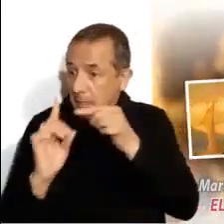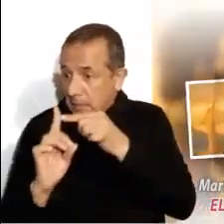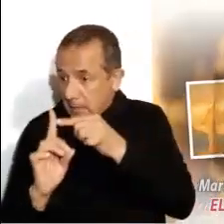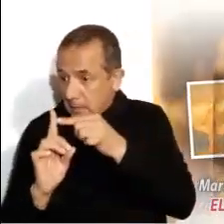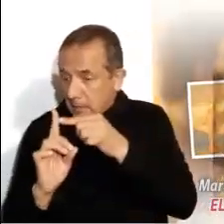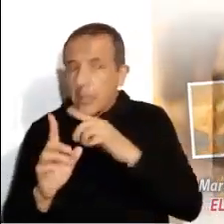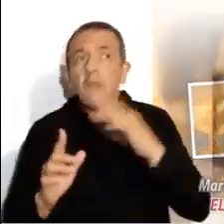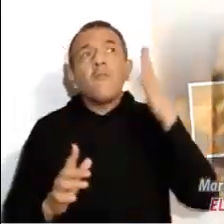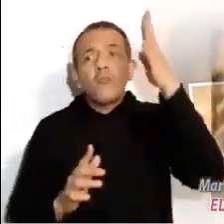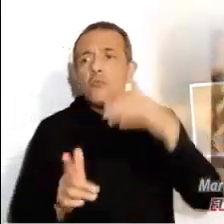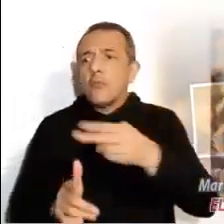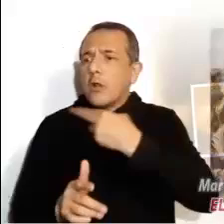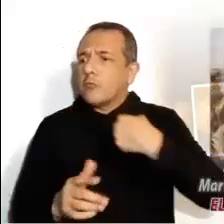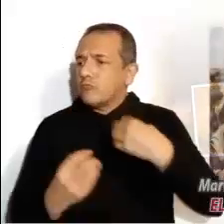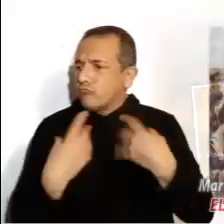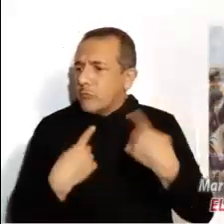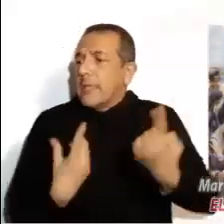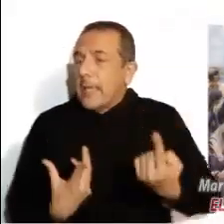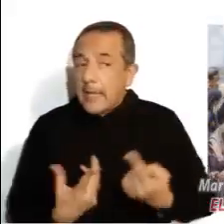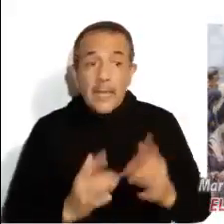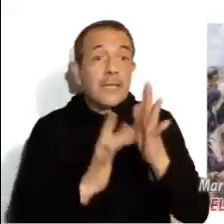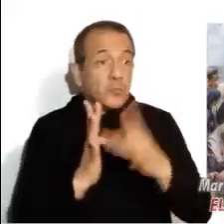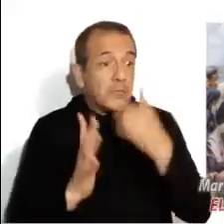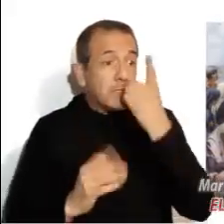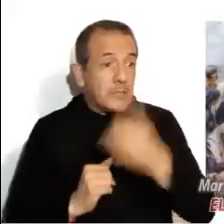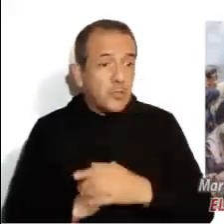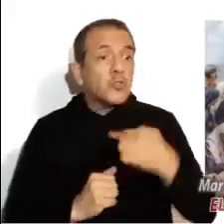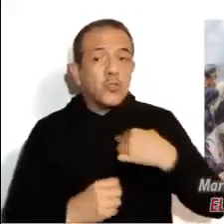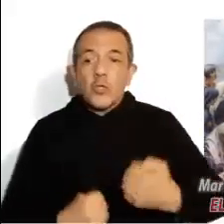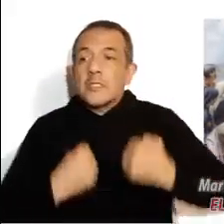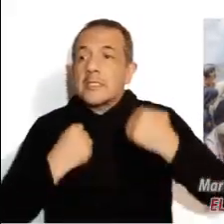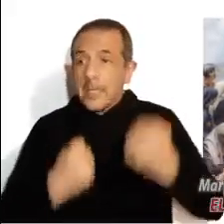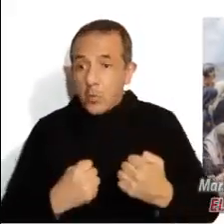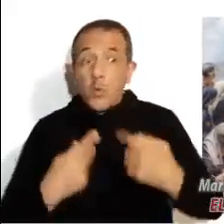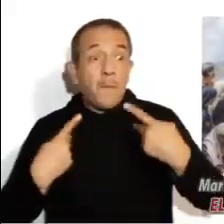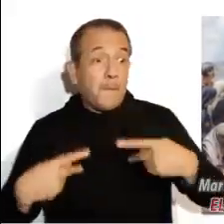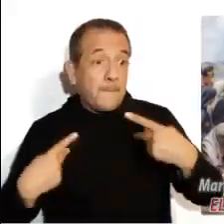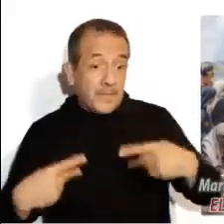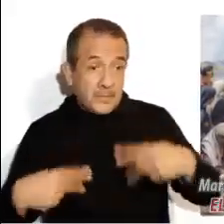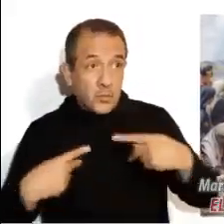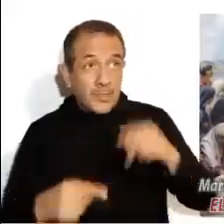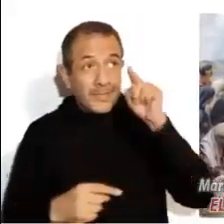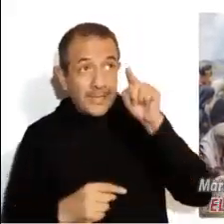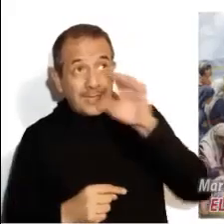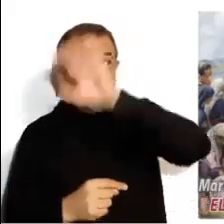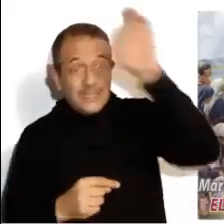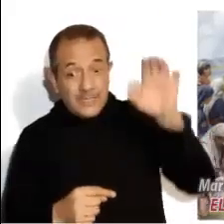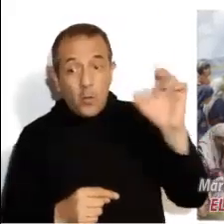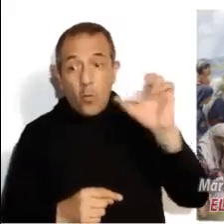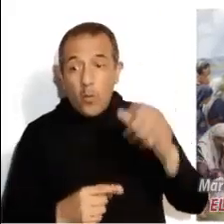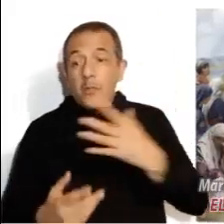¿Qué nos va a tocar? Jesús les dijo, Yo les aseguro que en la vida nueva,